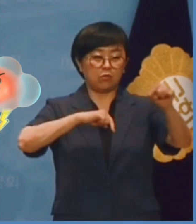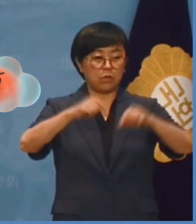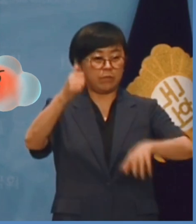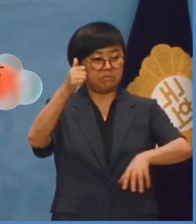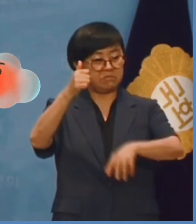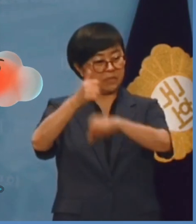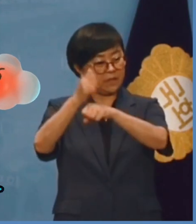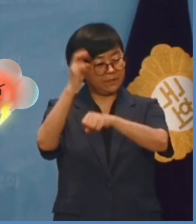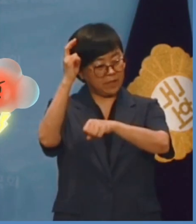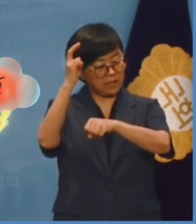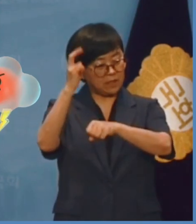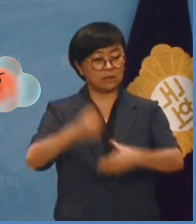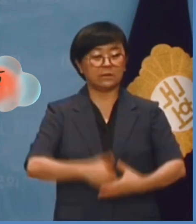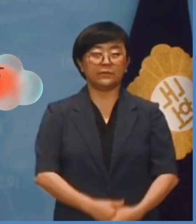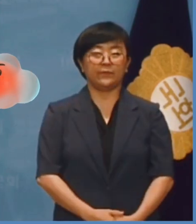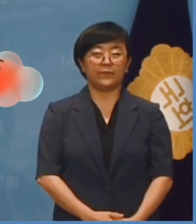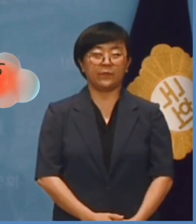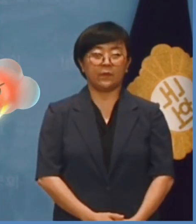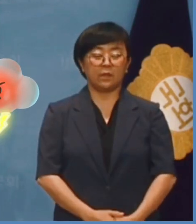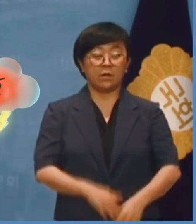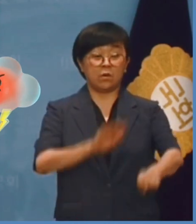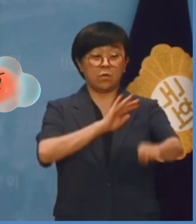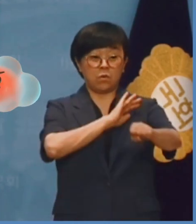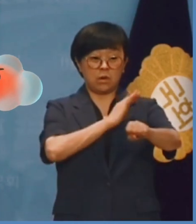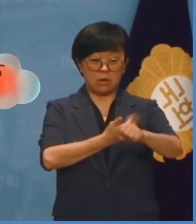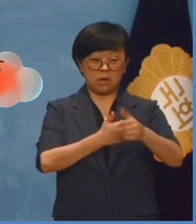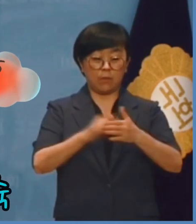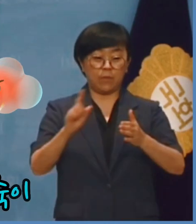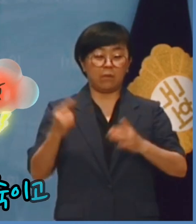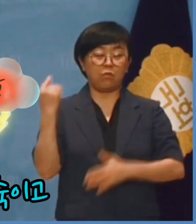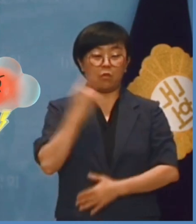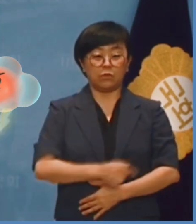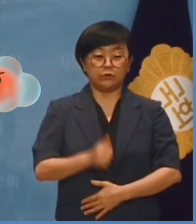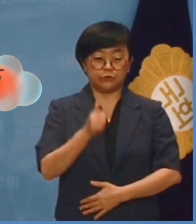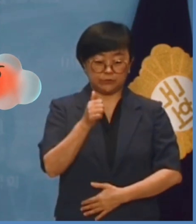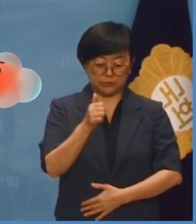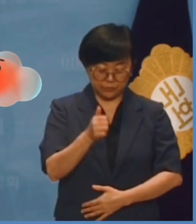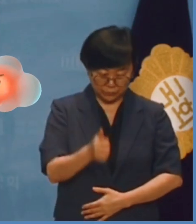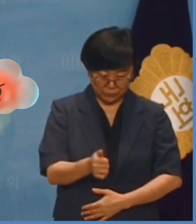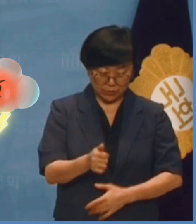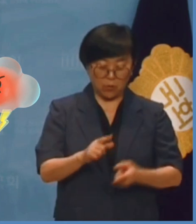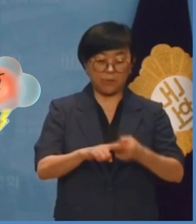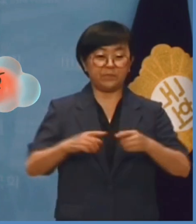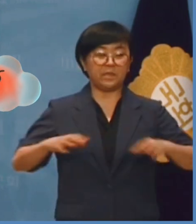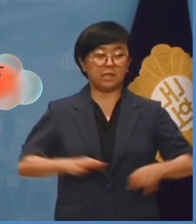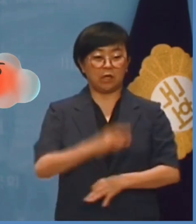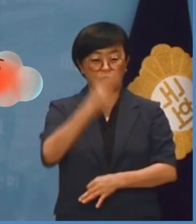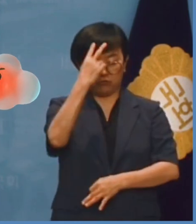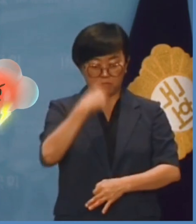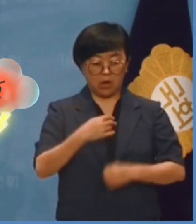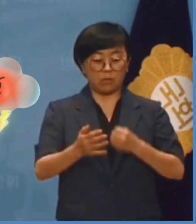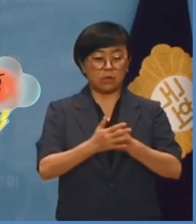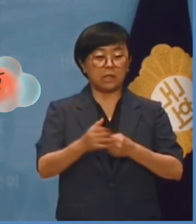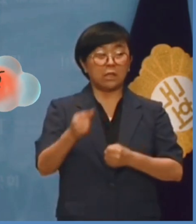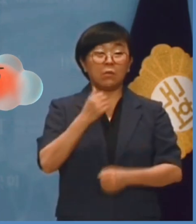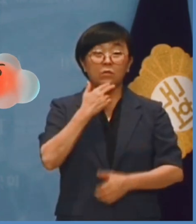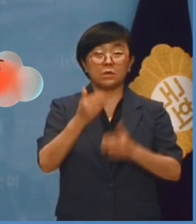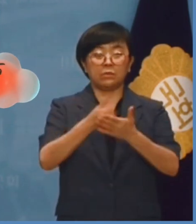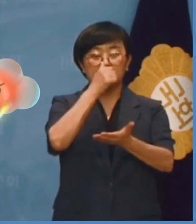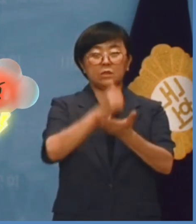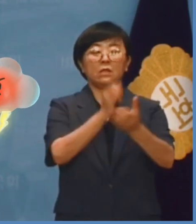전락시킬 것입니다. 권력 앞에 먼저 몸을 숙이고 비리의 눈을 감고 힘없는 사람에게